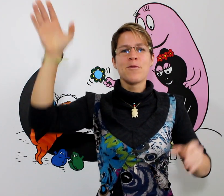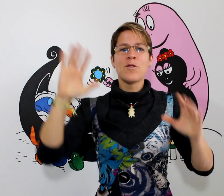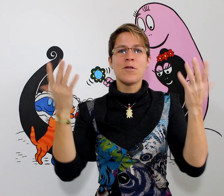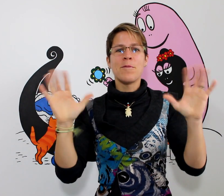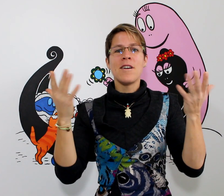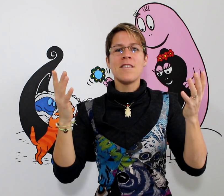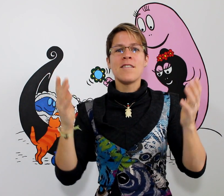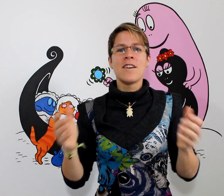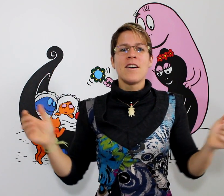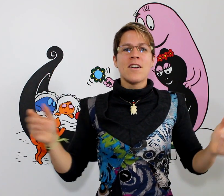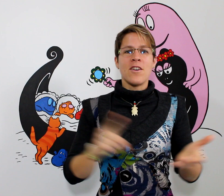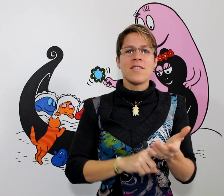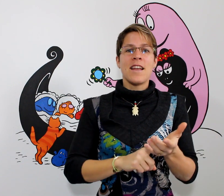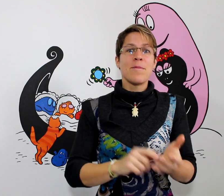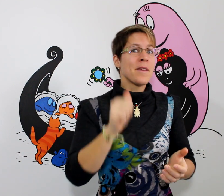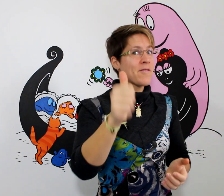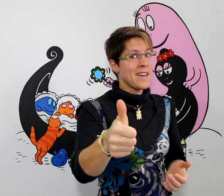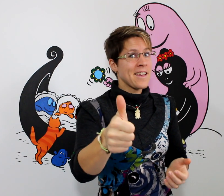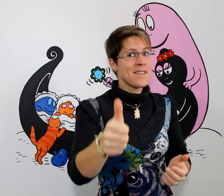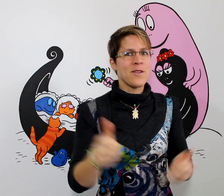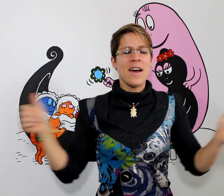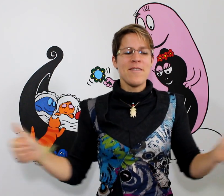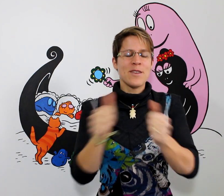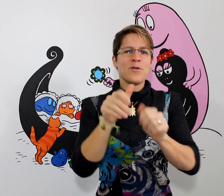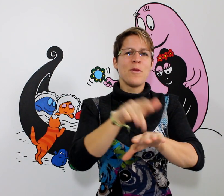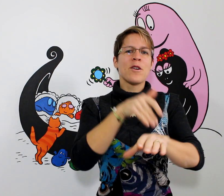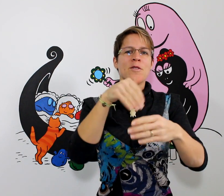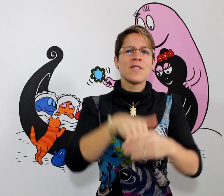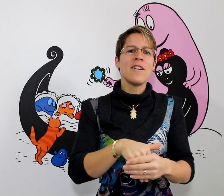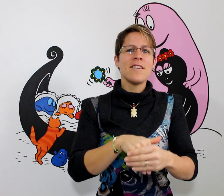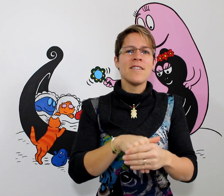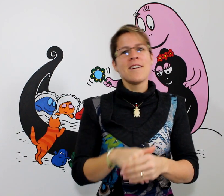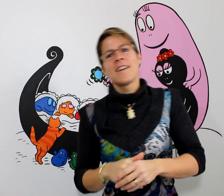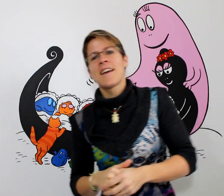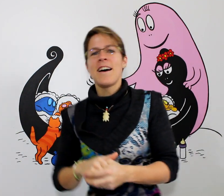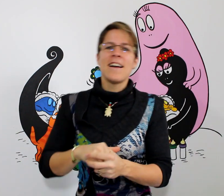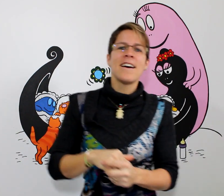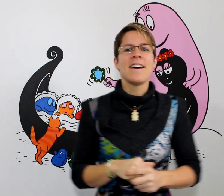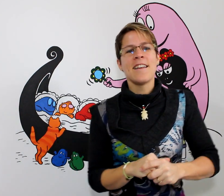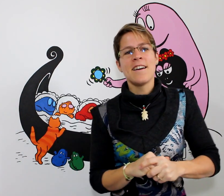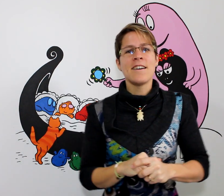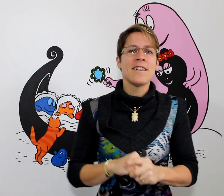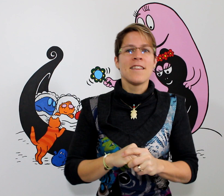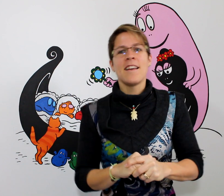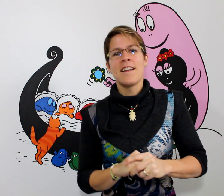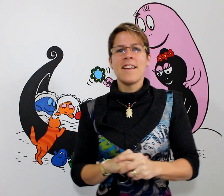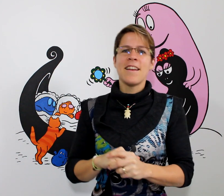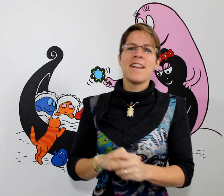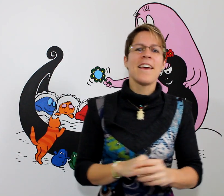-vous comment ? Quand elle est bien faite, avec du beurre dedans. Tra la la, la la la la l